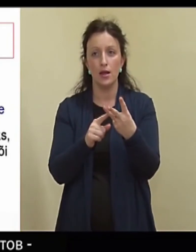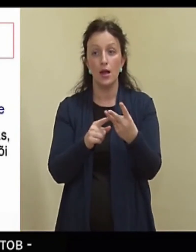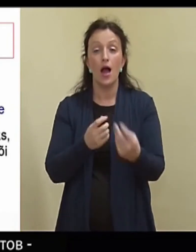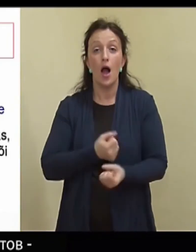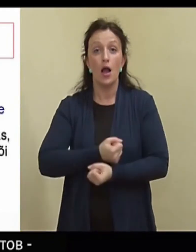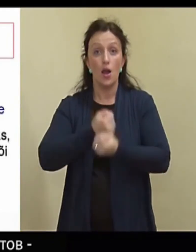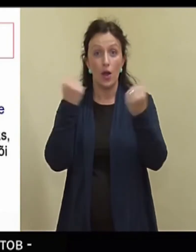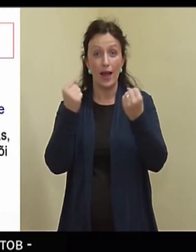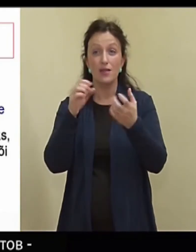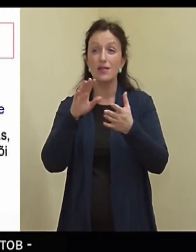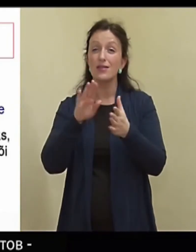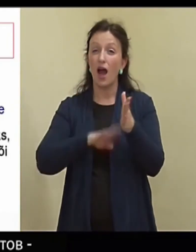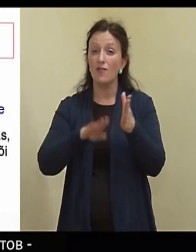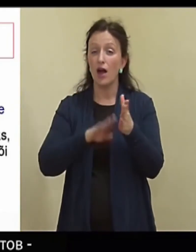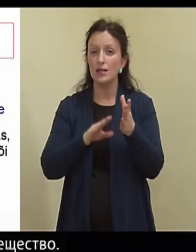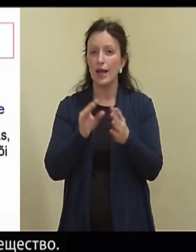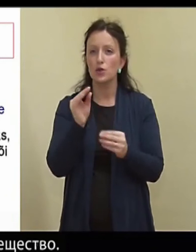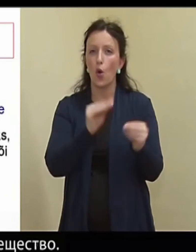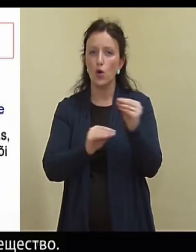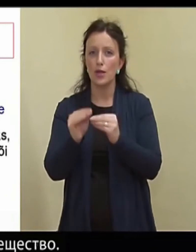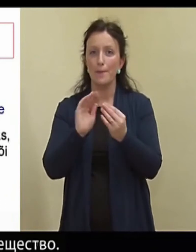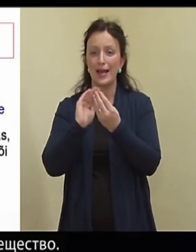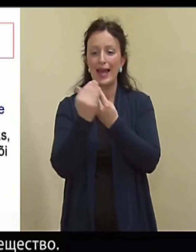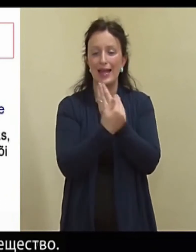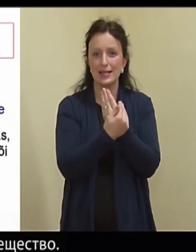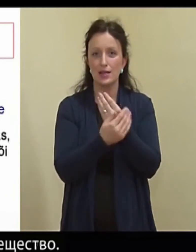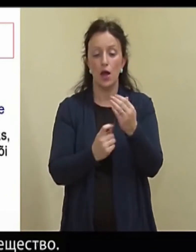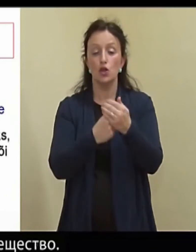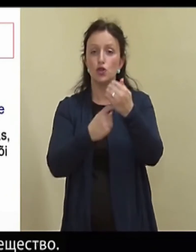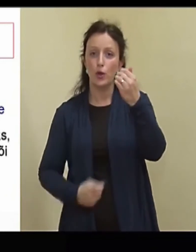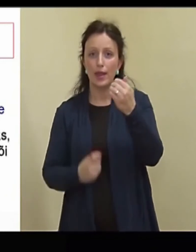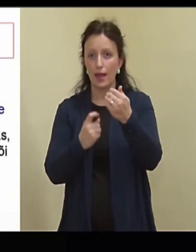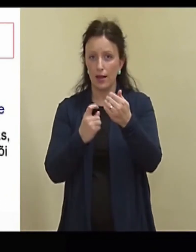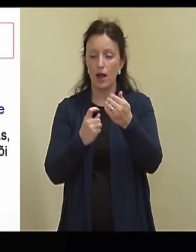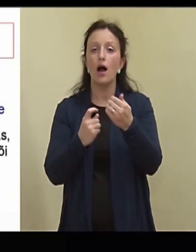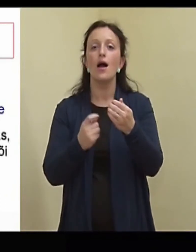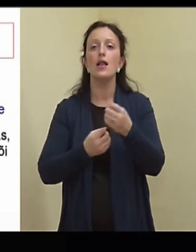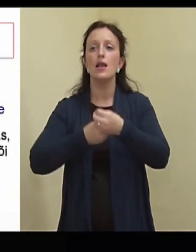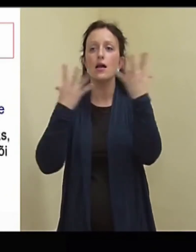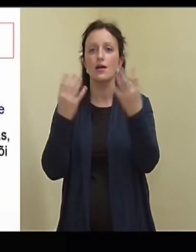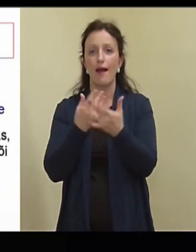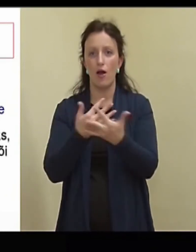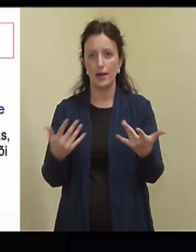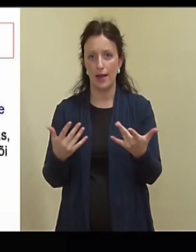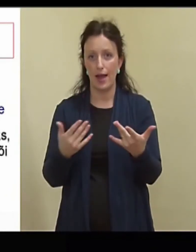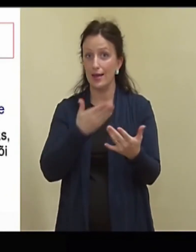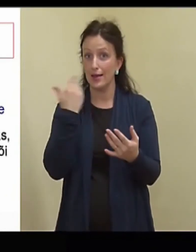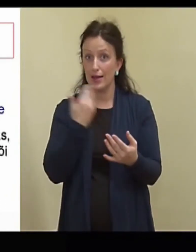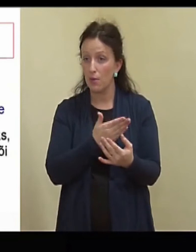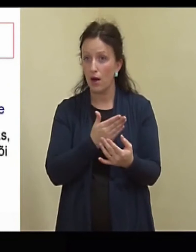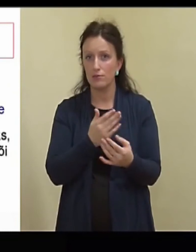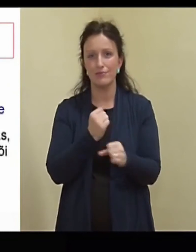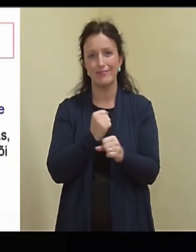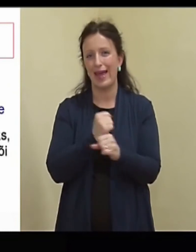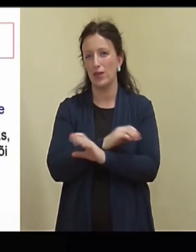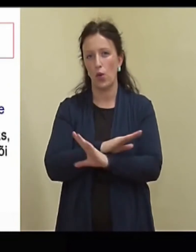Lõhkekeha tavaliselt koosneb kolmast komponentist. Kest, süütik, lõhkeaine. Ilma nende, ta hästi tööd teha ei taha. Kui nendest üks ära